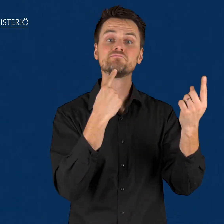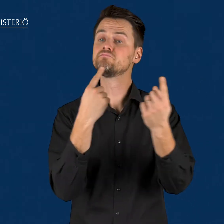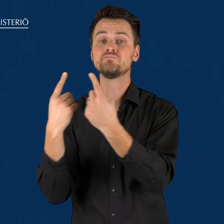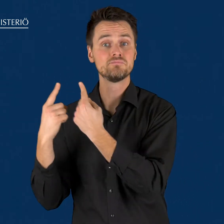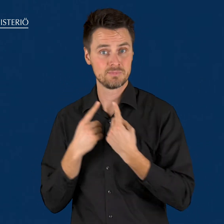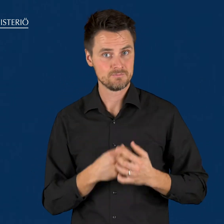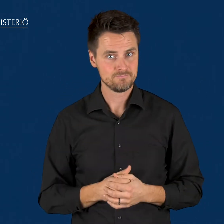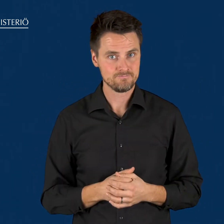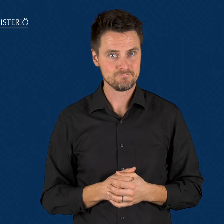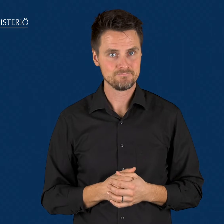viranomaisissa.